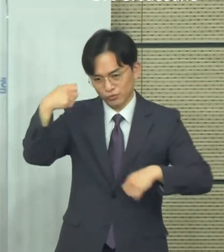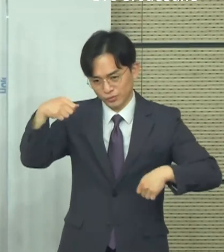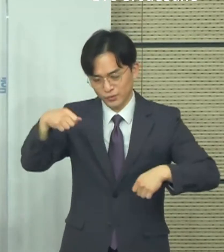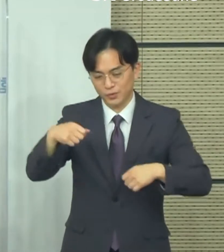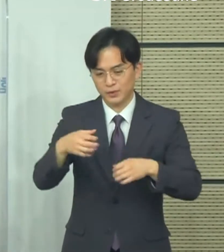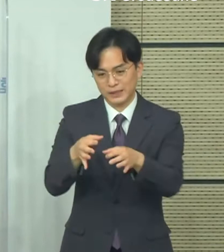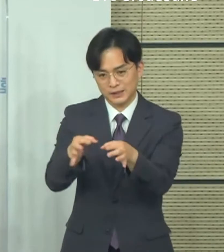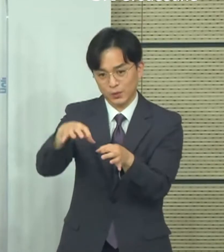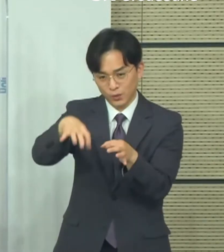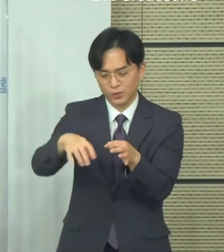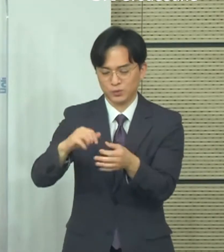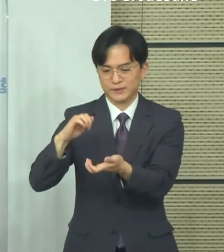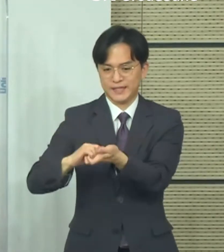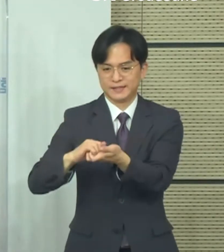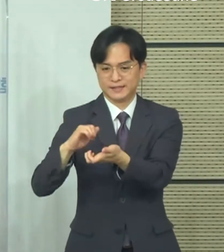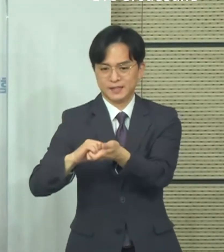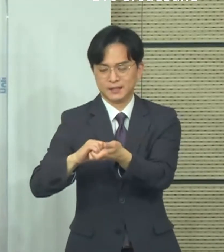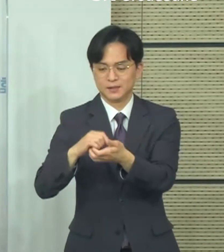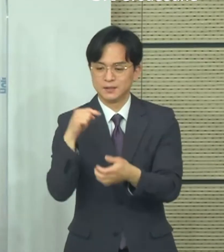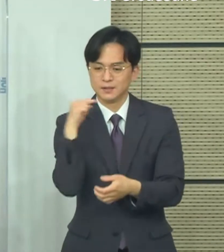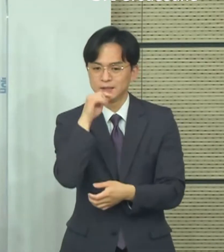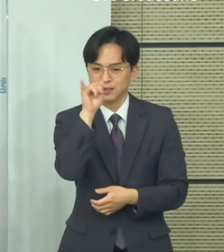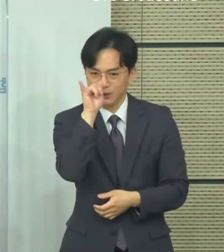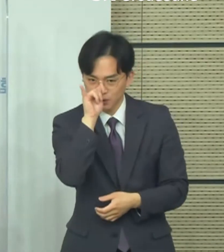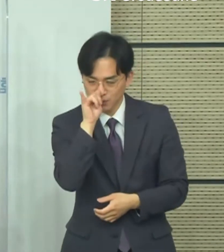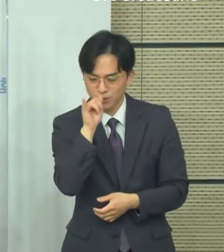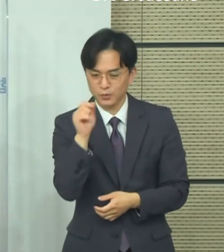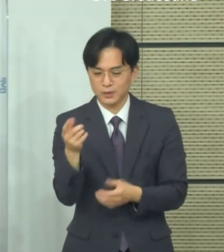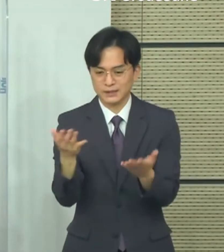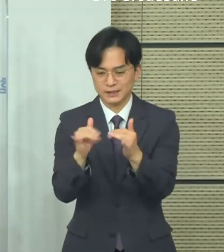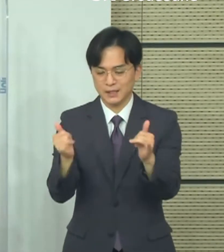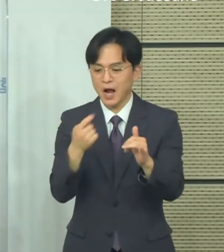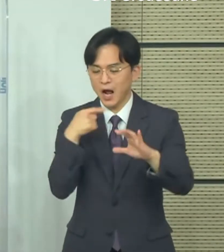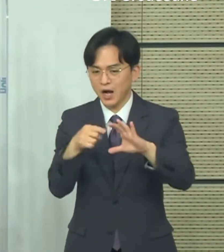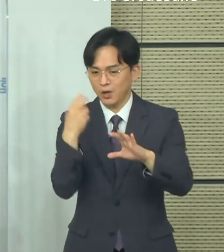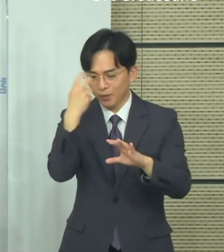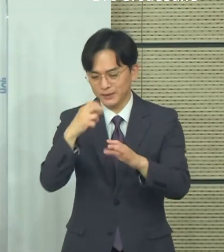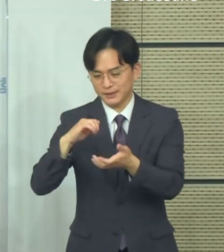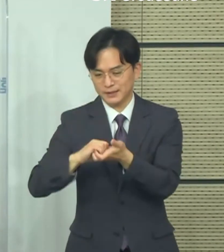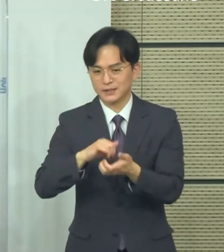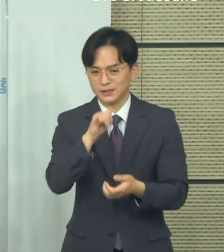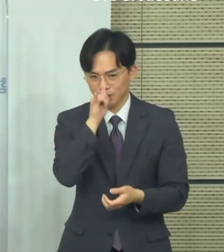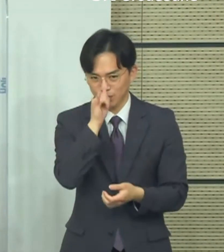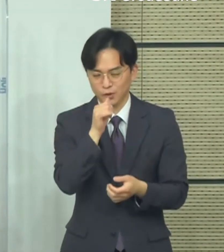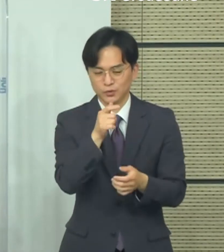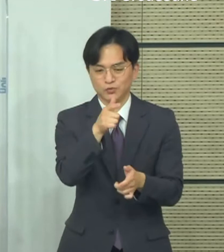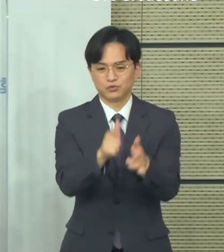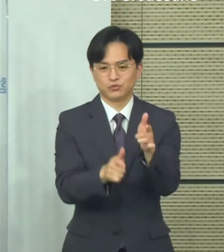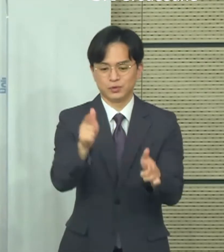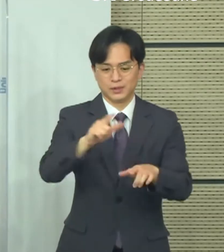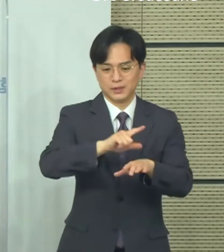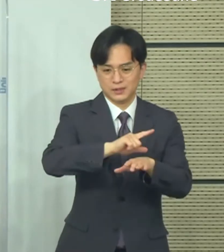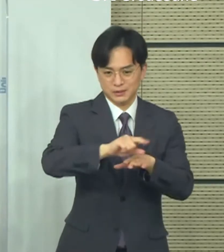하고 또는 종사자들에 대한 선제검사들을 시행하면서 들어갔던 지역들도 있습니다. 그런 식으로 지자체가 지역